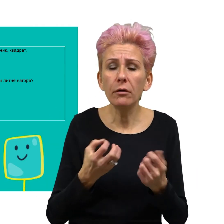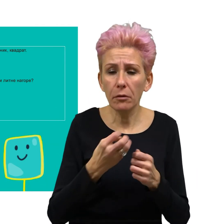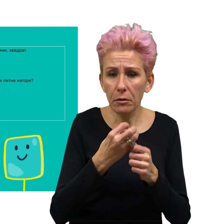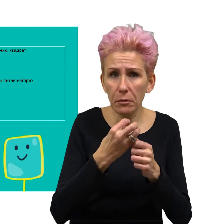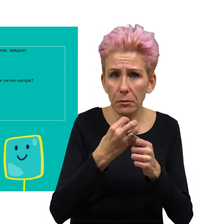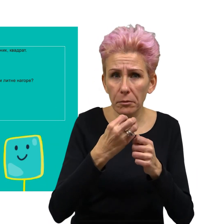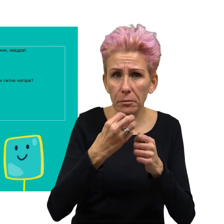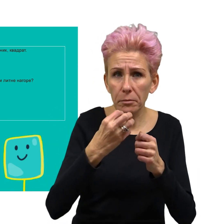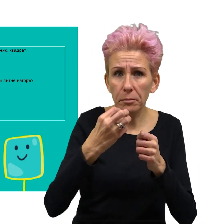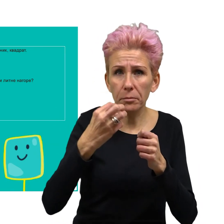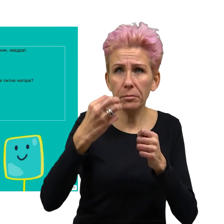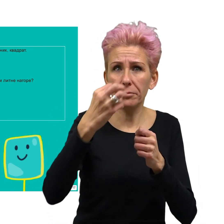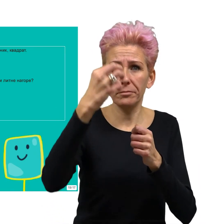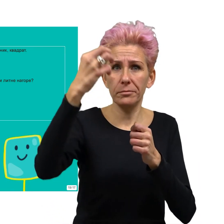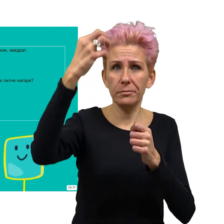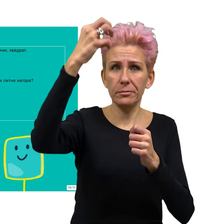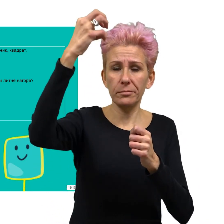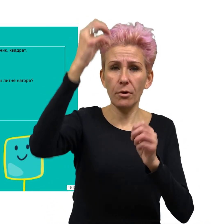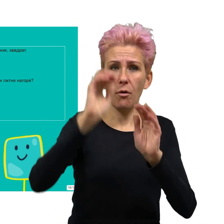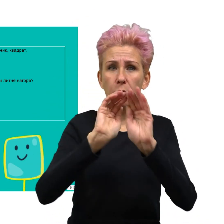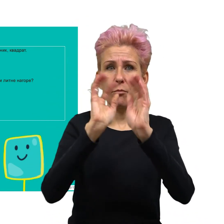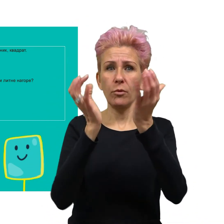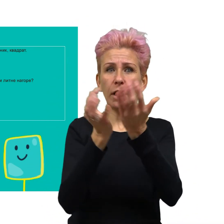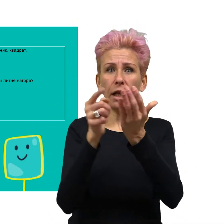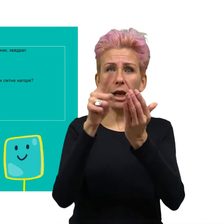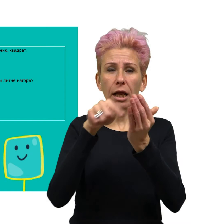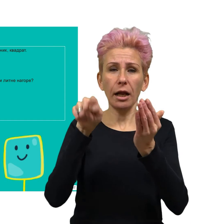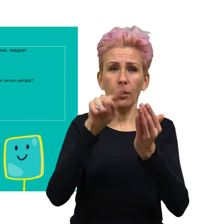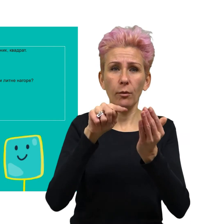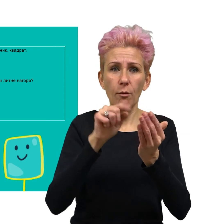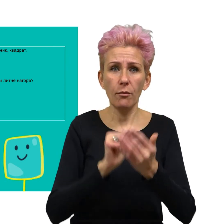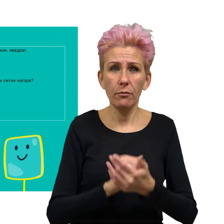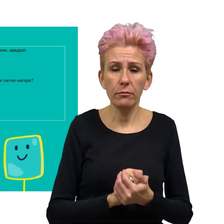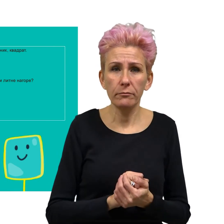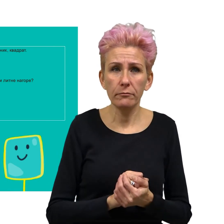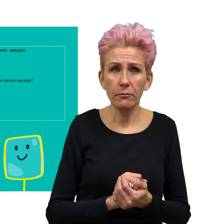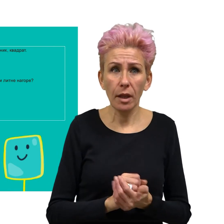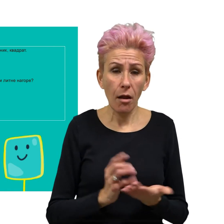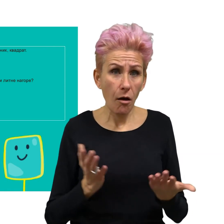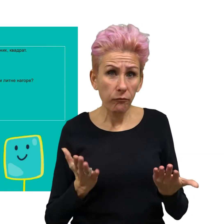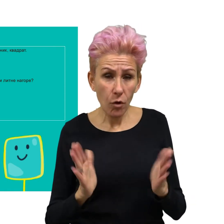Какво става, когато балончето се откъсне от формичката и литне нагоре?